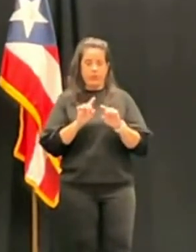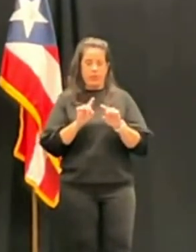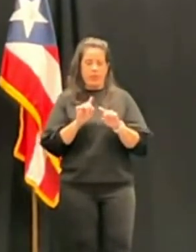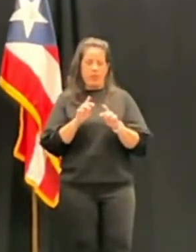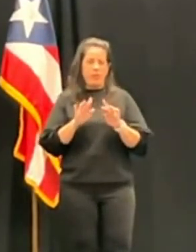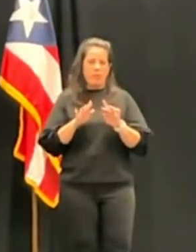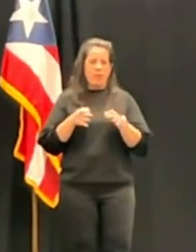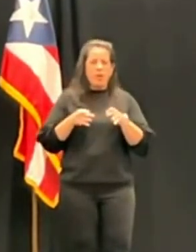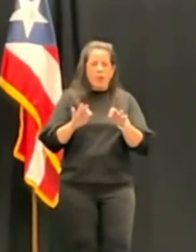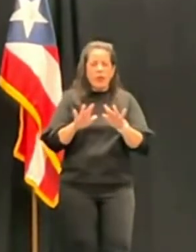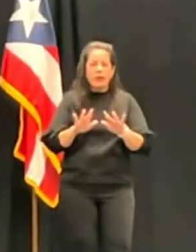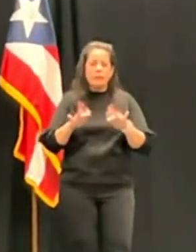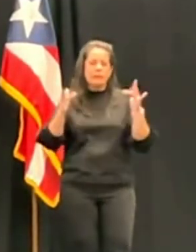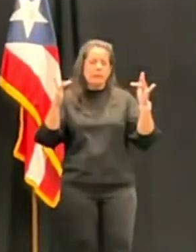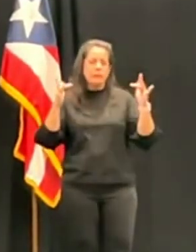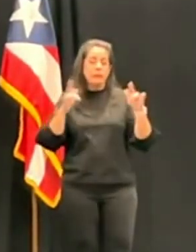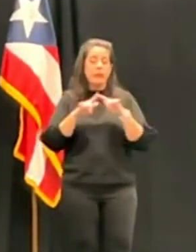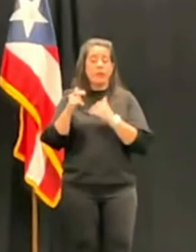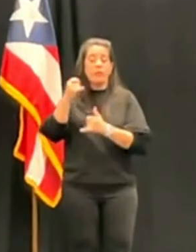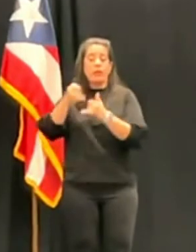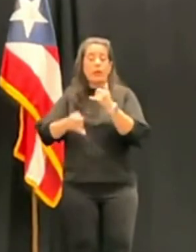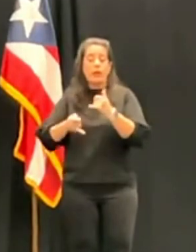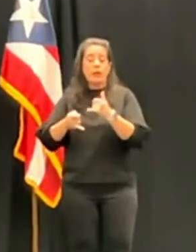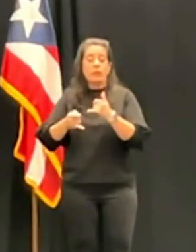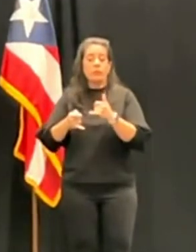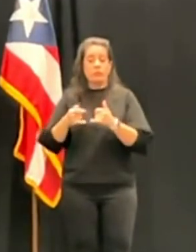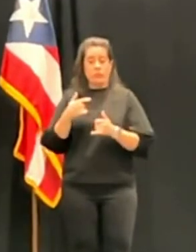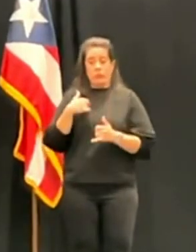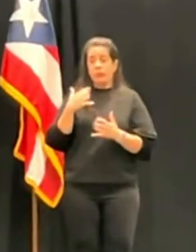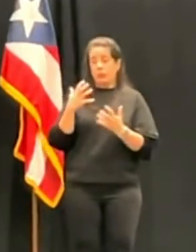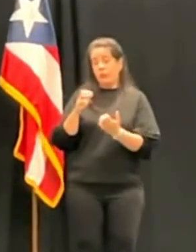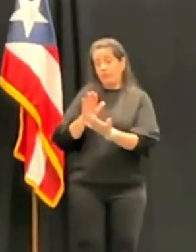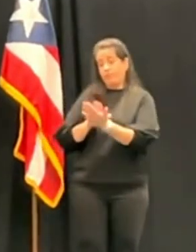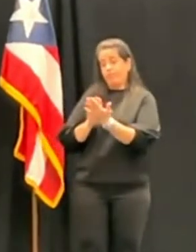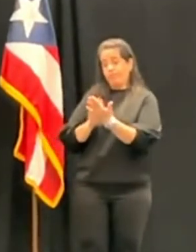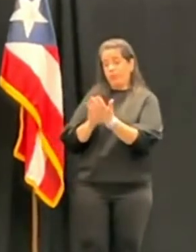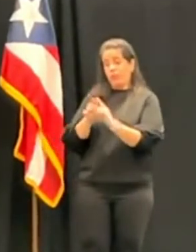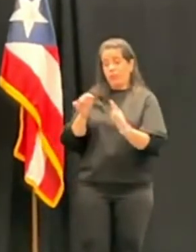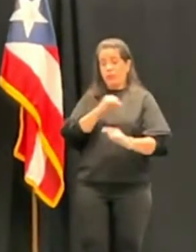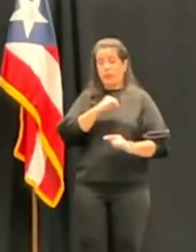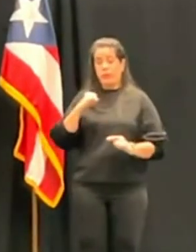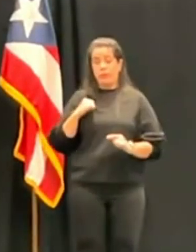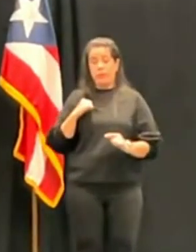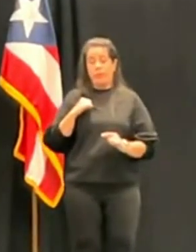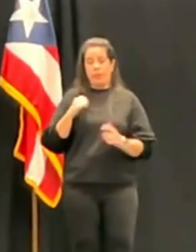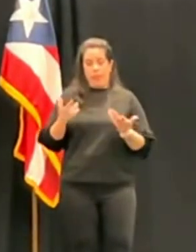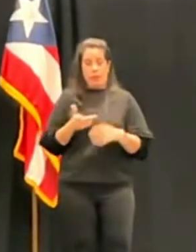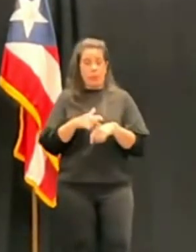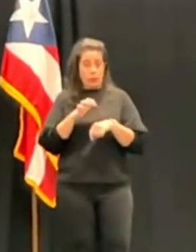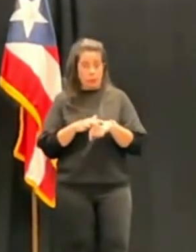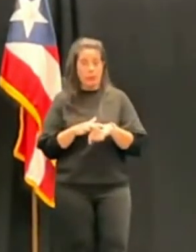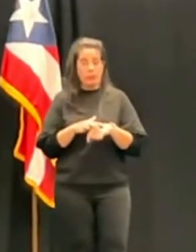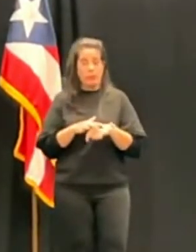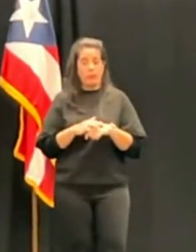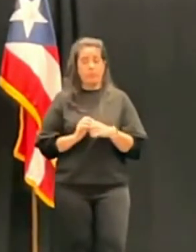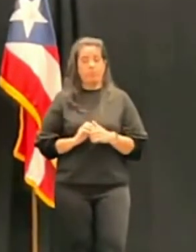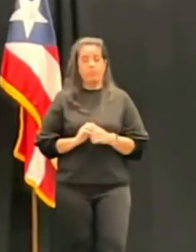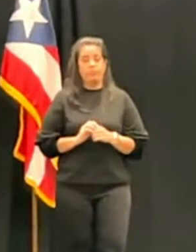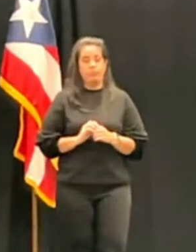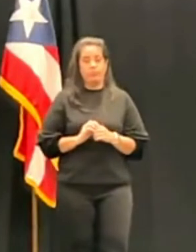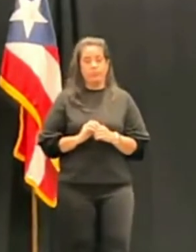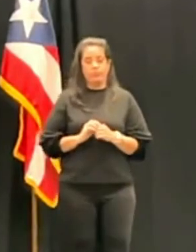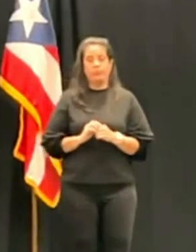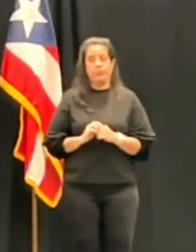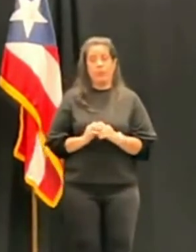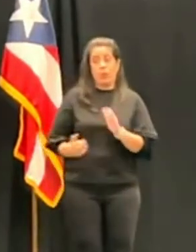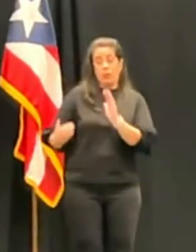y que al final del camino, y yo tengo que felicitar a los senadores y al Senado de Puerto Rico porque los